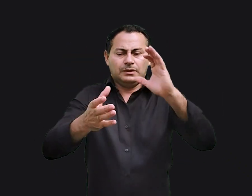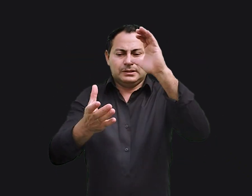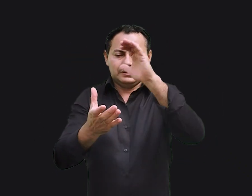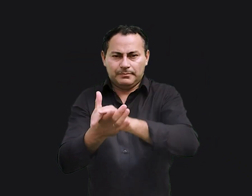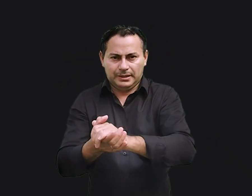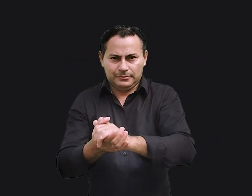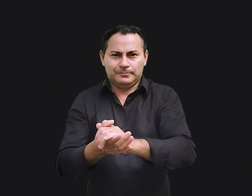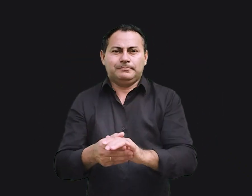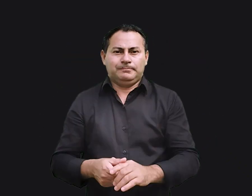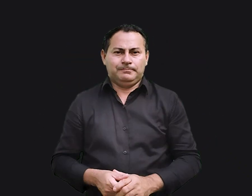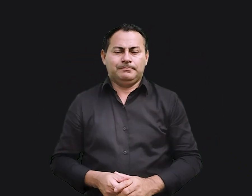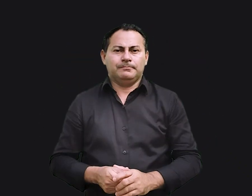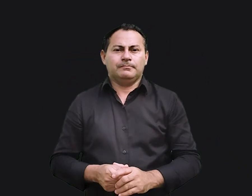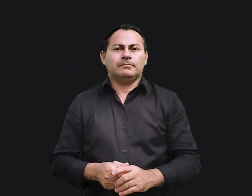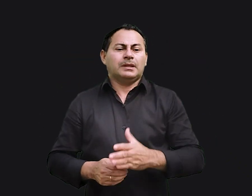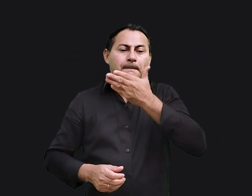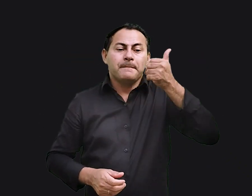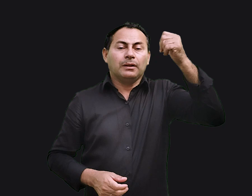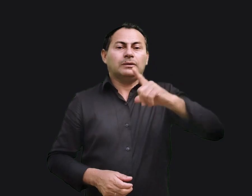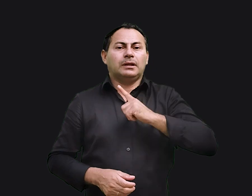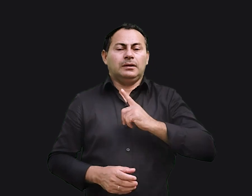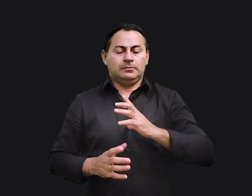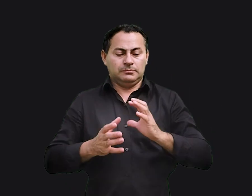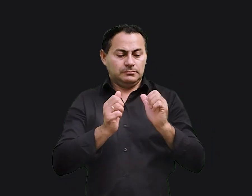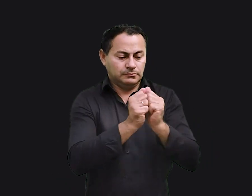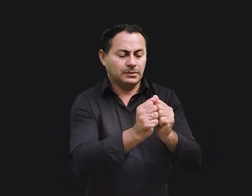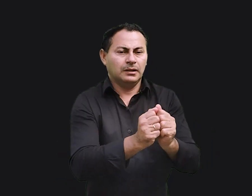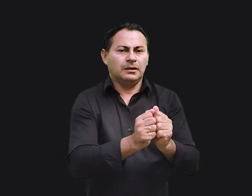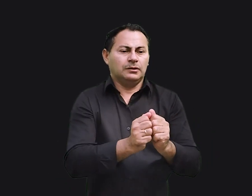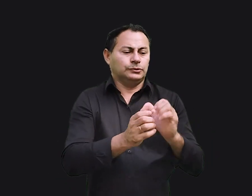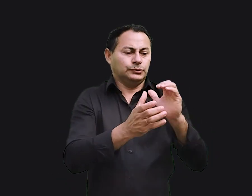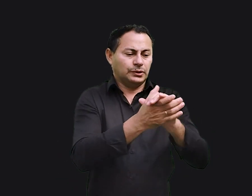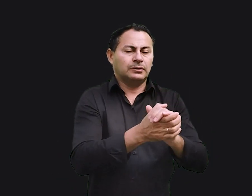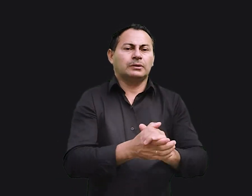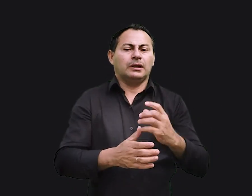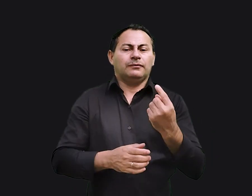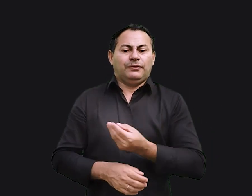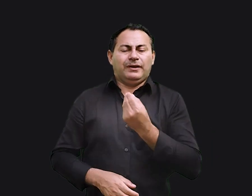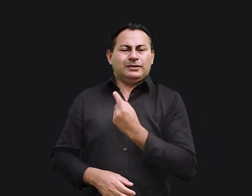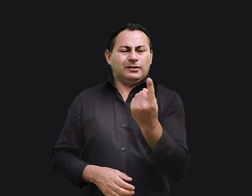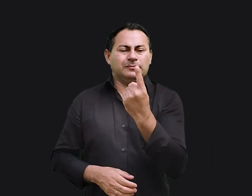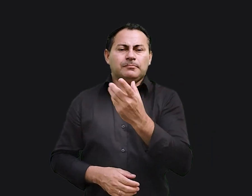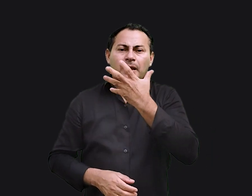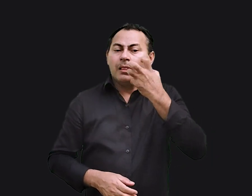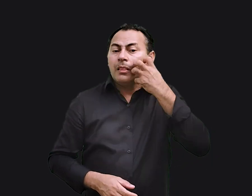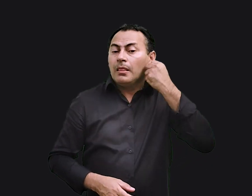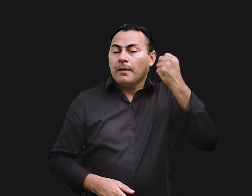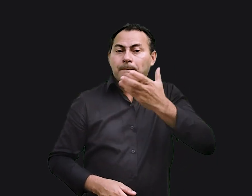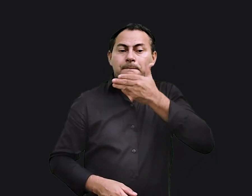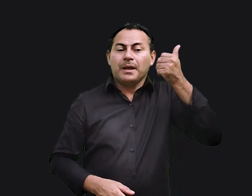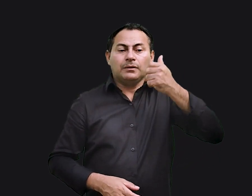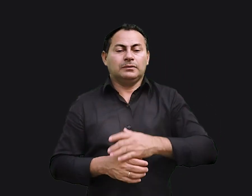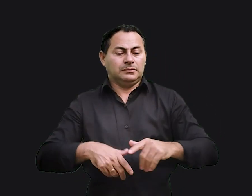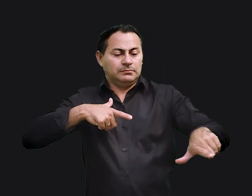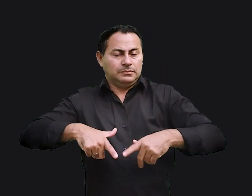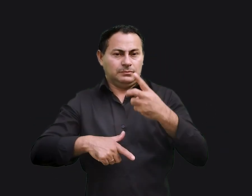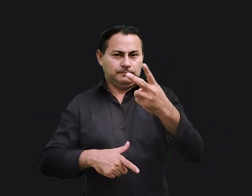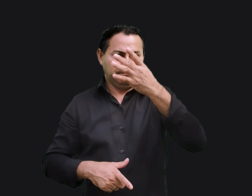casamento. É melhor ter companhia do que estar sozinho porque maior é a recompensa do trabalho de duas pessoas.